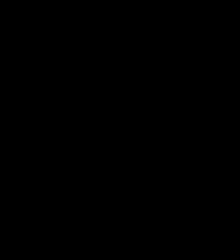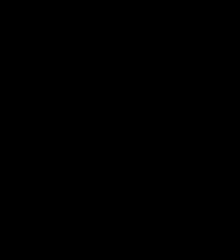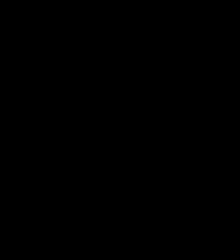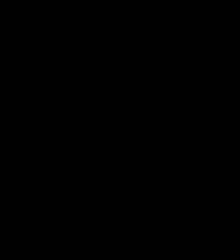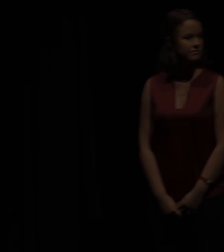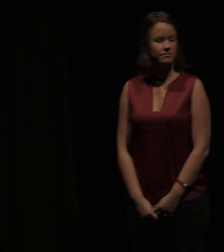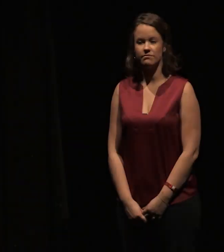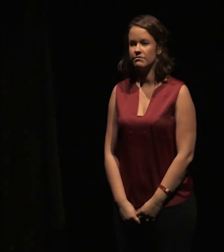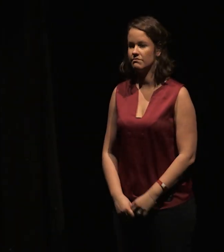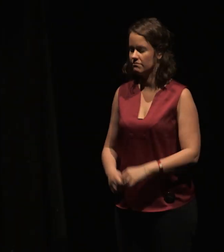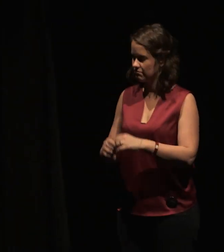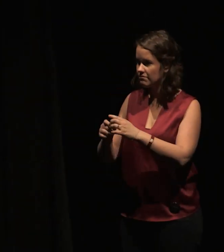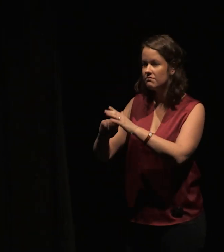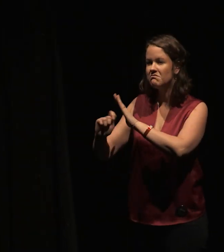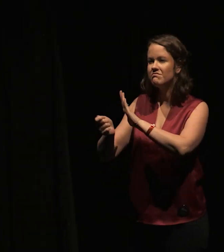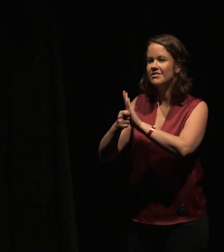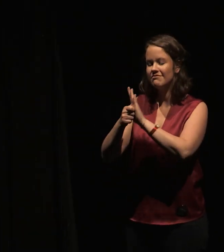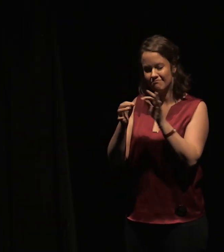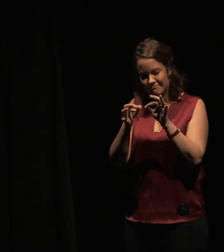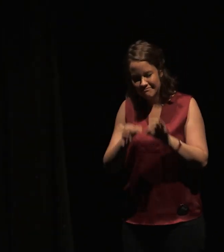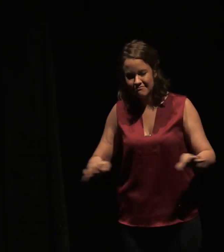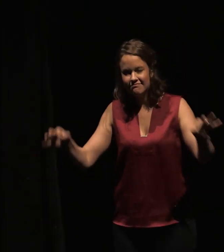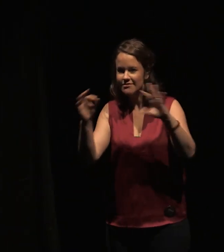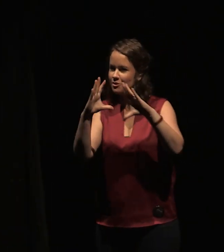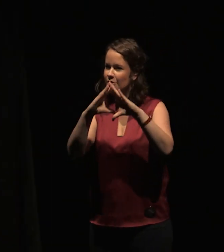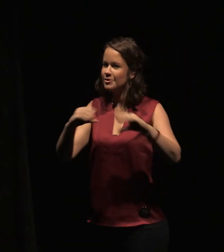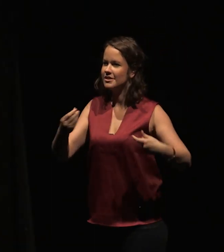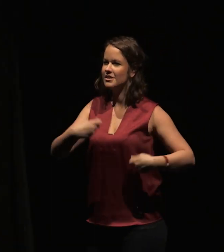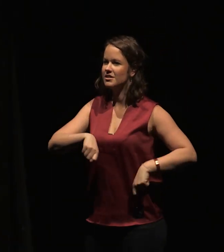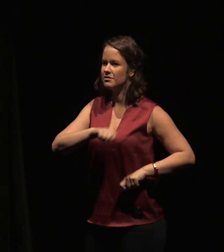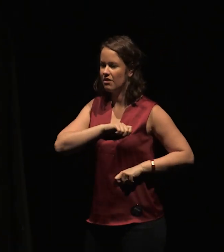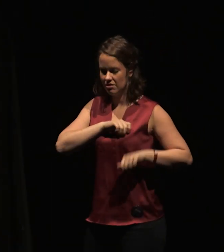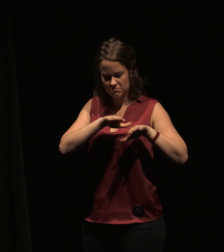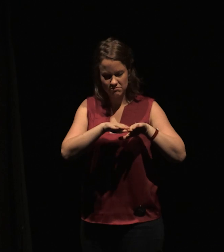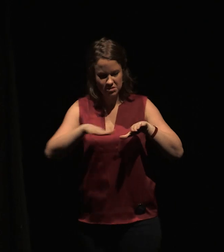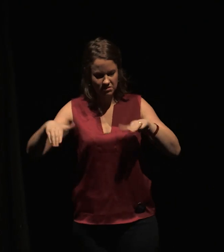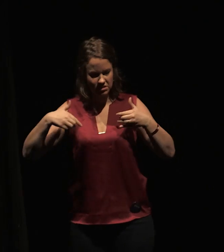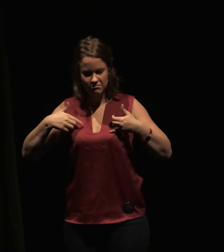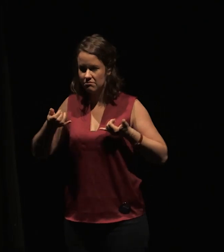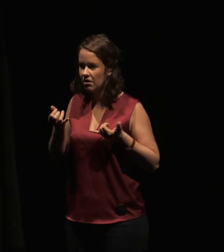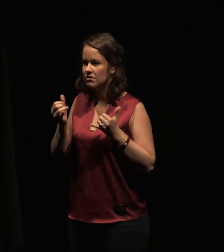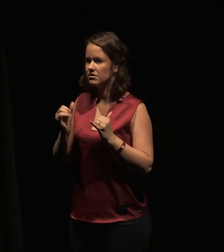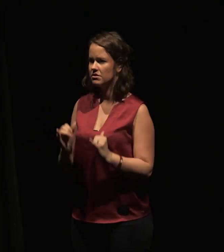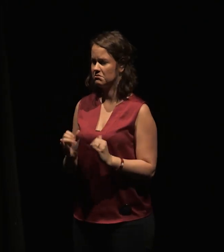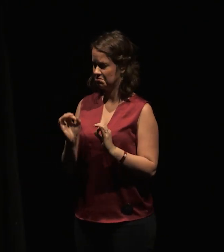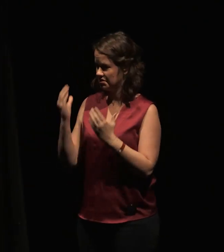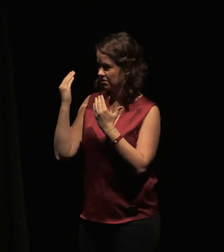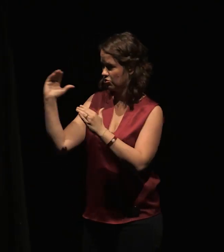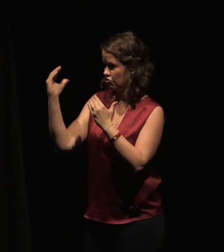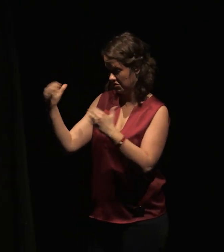Un jour, je m'assoirais sur le trottoir, le trottoir de l'étranger. Je n'étais pas un narcisse bien que défendant